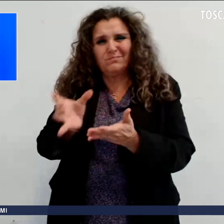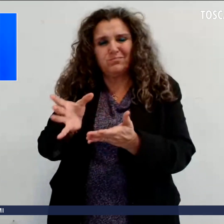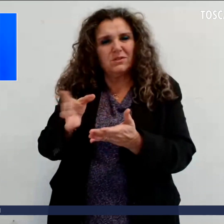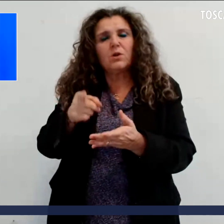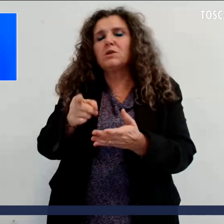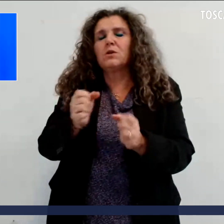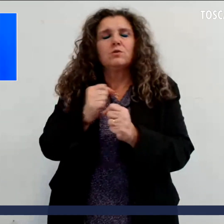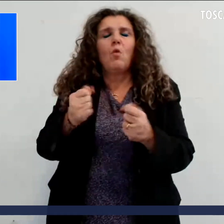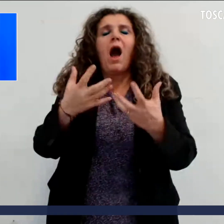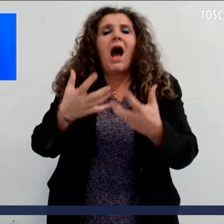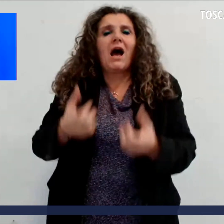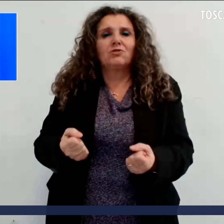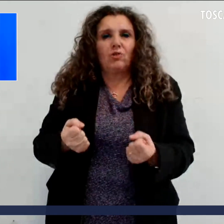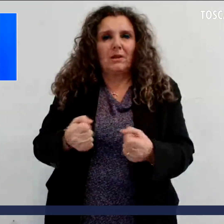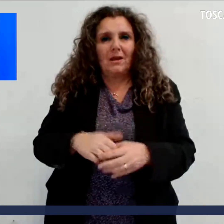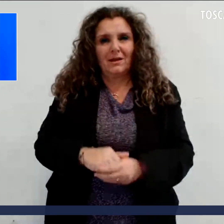attacchi.